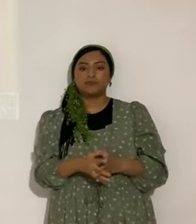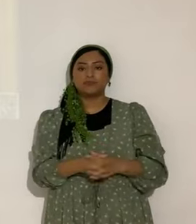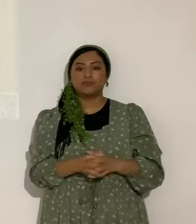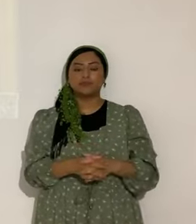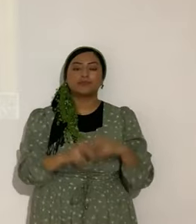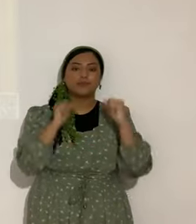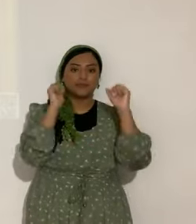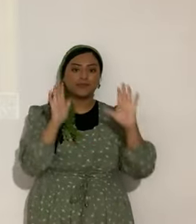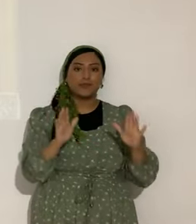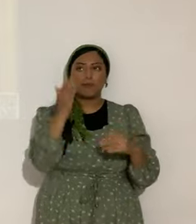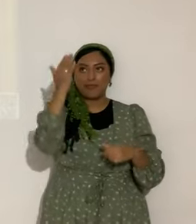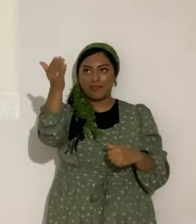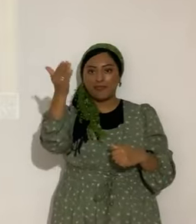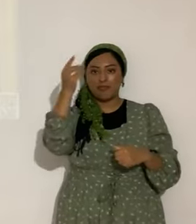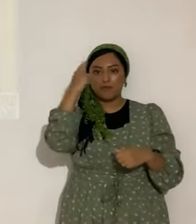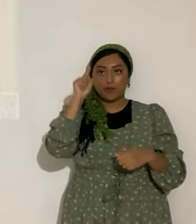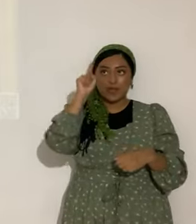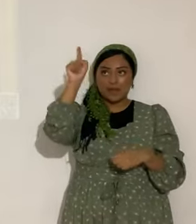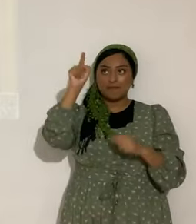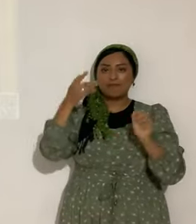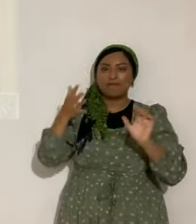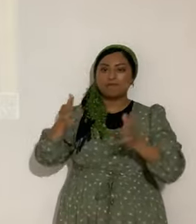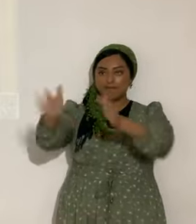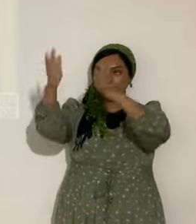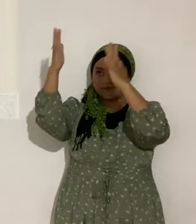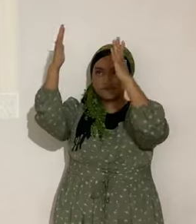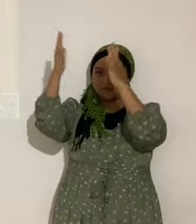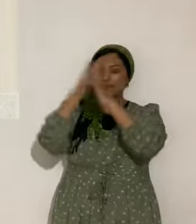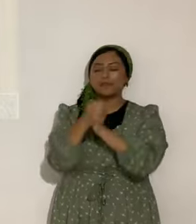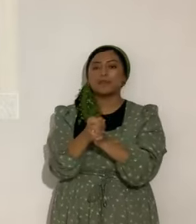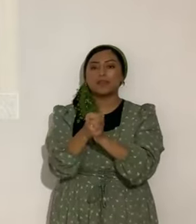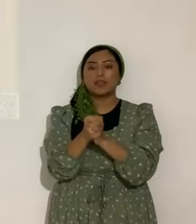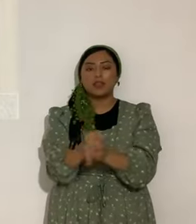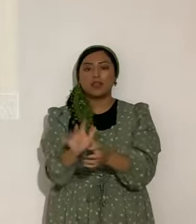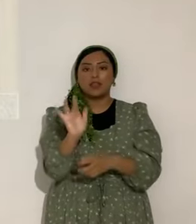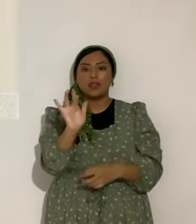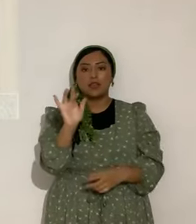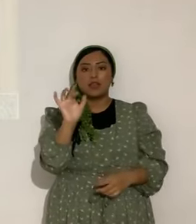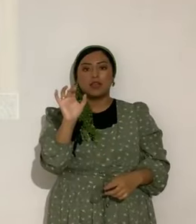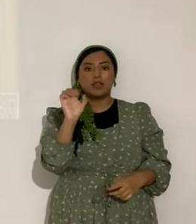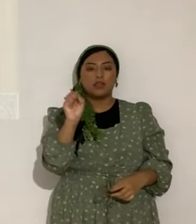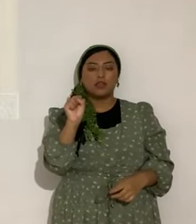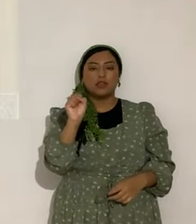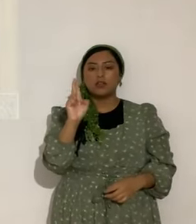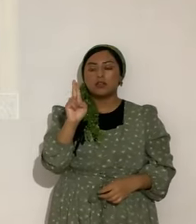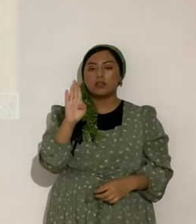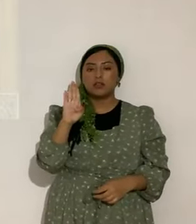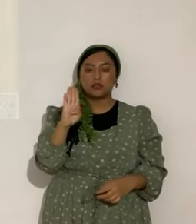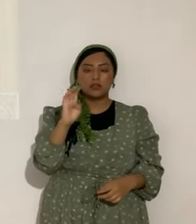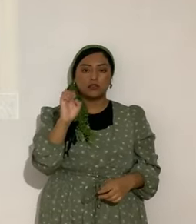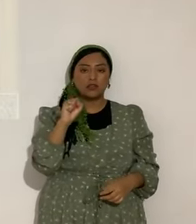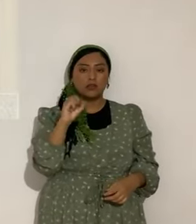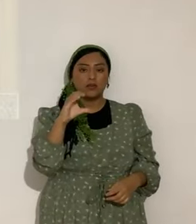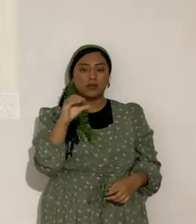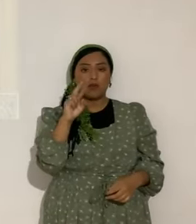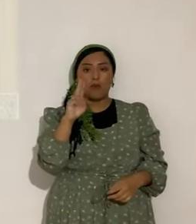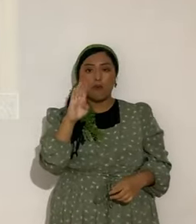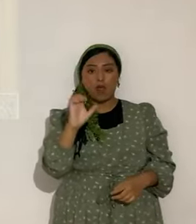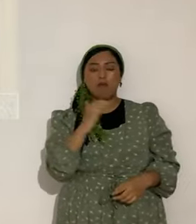Bendito es el abacadoso y para él es la gloria. Suscríbete al canal, si no estás suscrito, dale like a la campanita para que te lleguen las notificaciones,